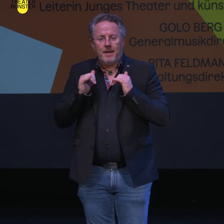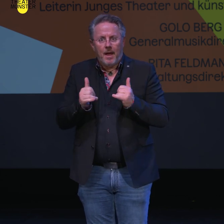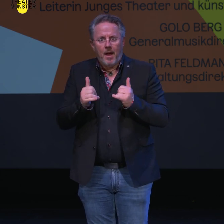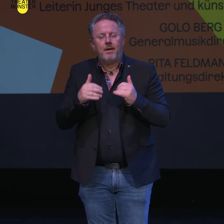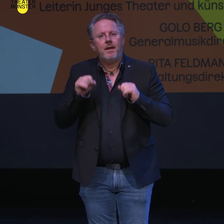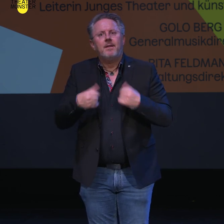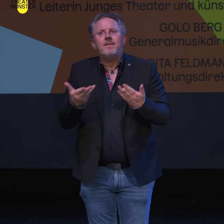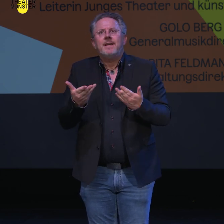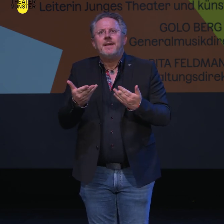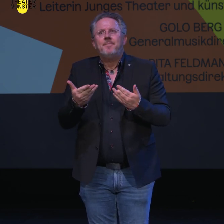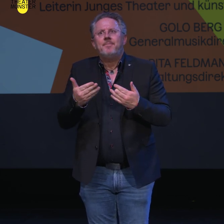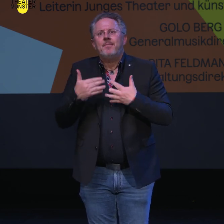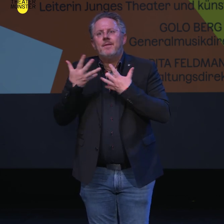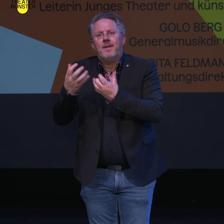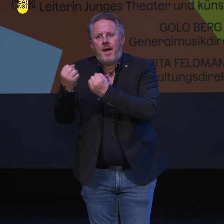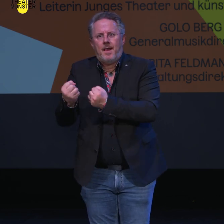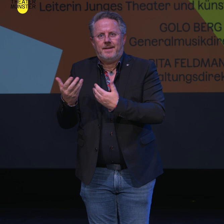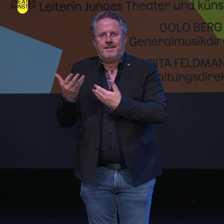nachhaltige Ergebnisse erzielen?